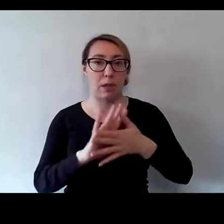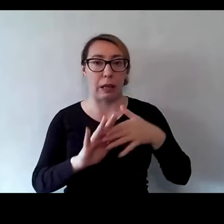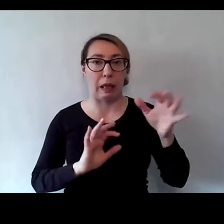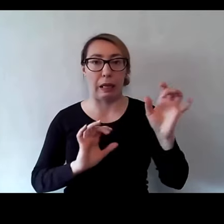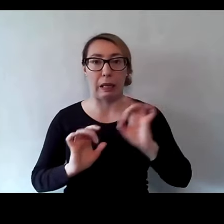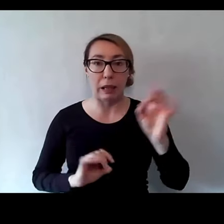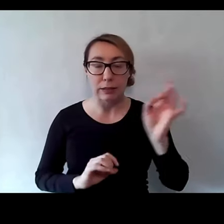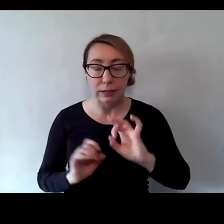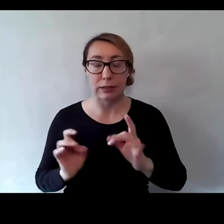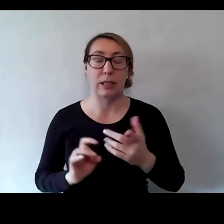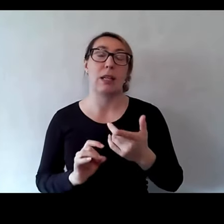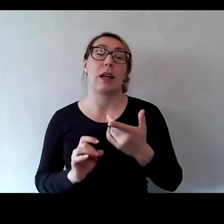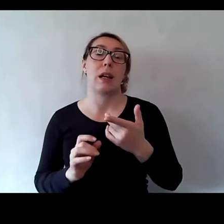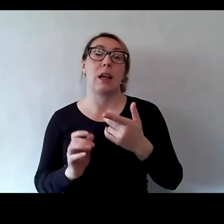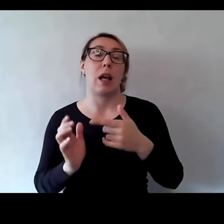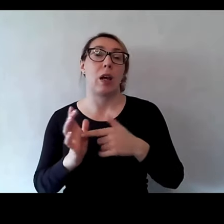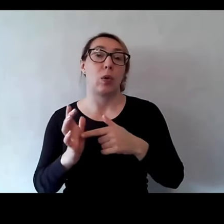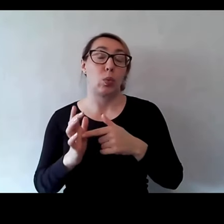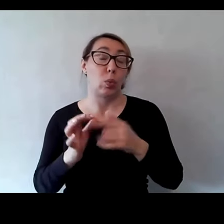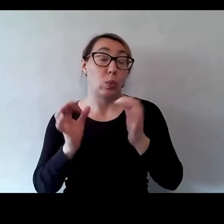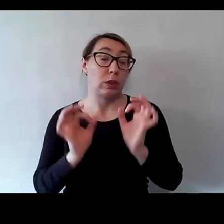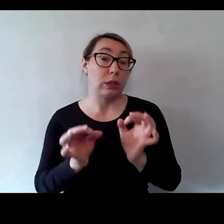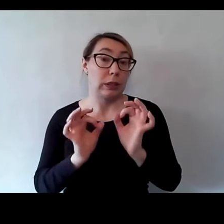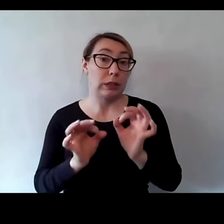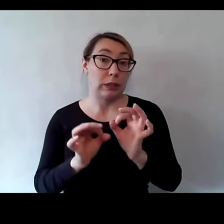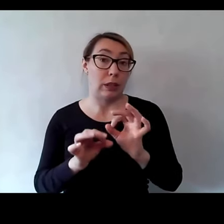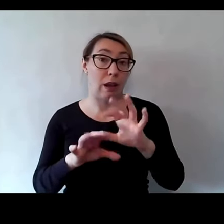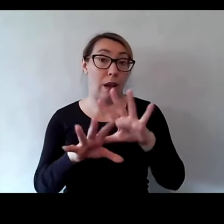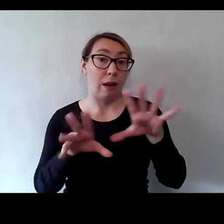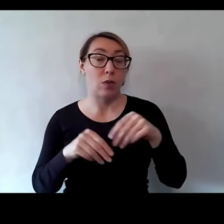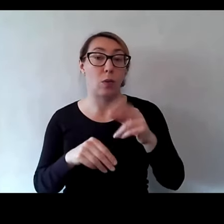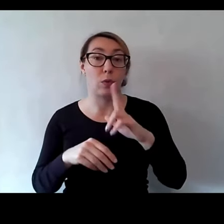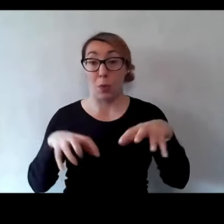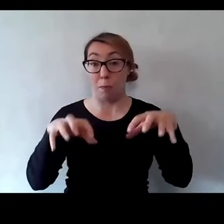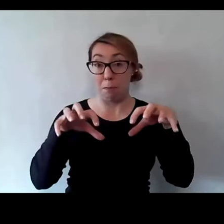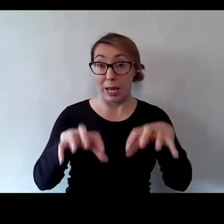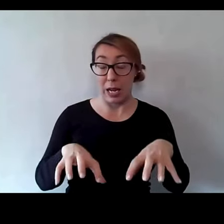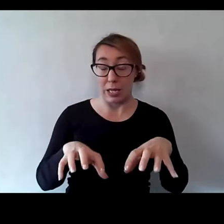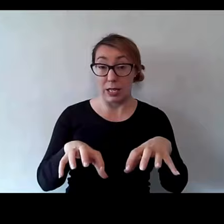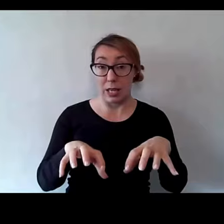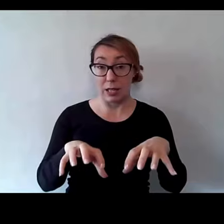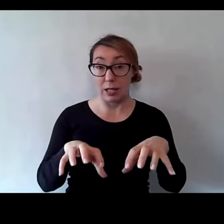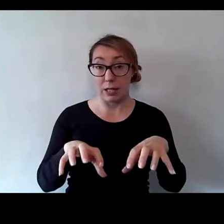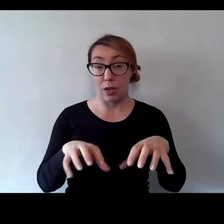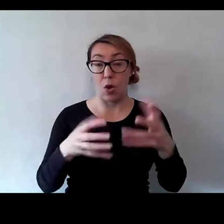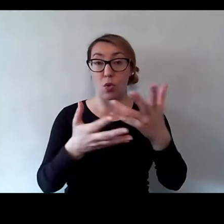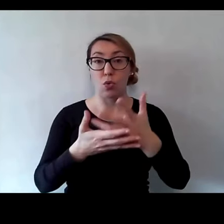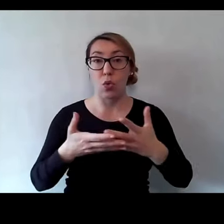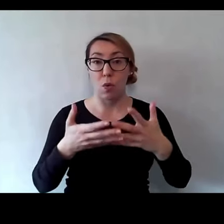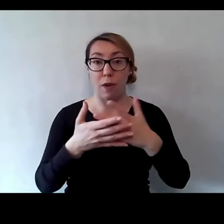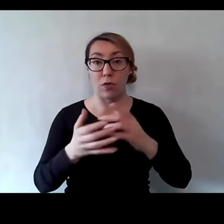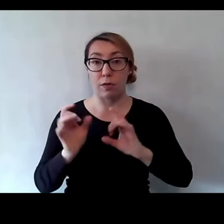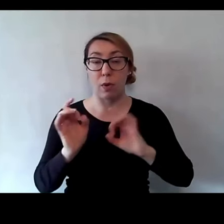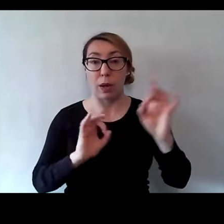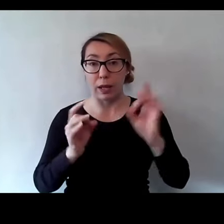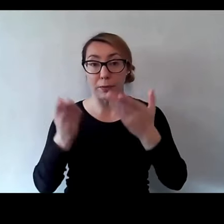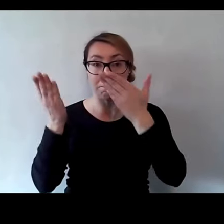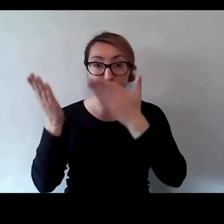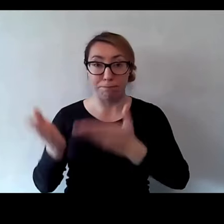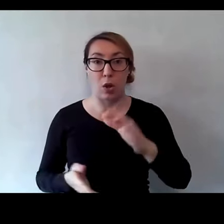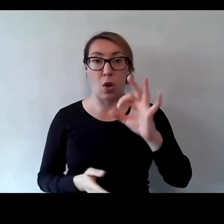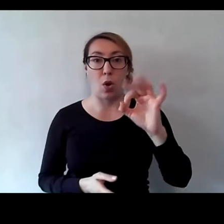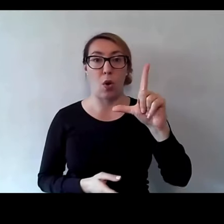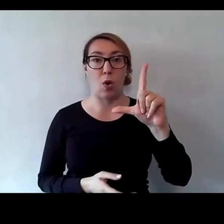GEST i będą tu dzisiaj z nami prezes Towarzystwa GEST, Olgier Kosiba.